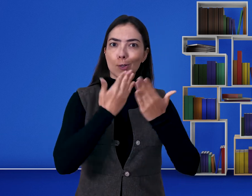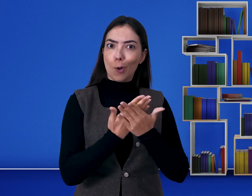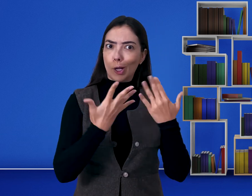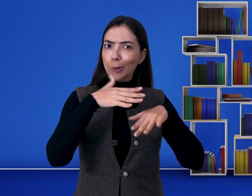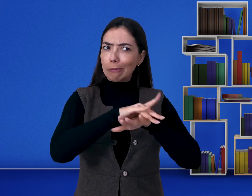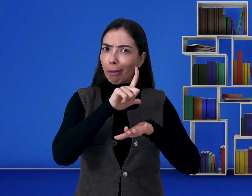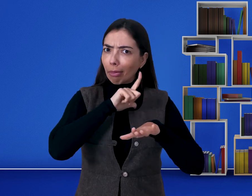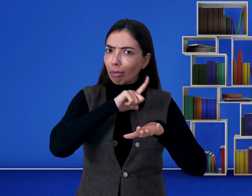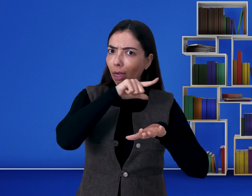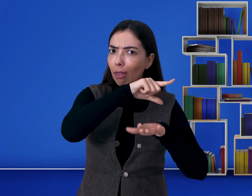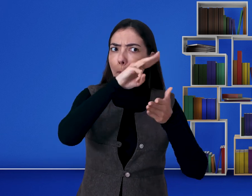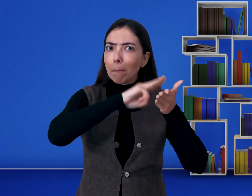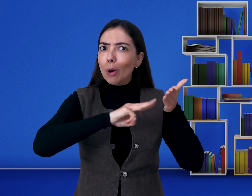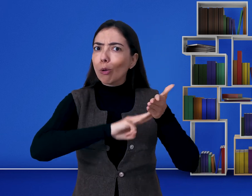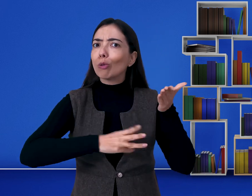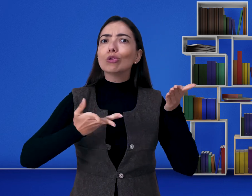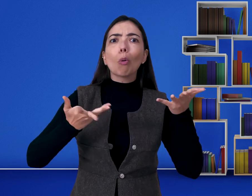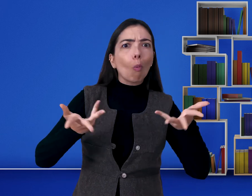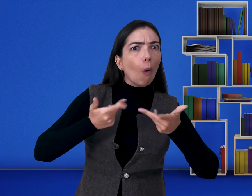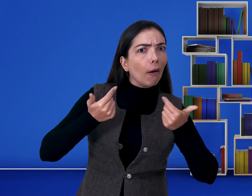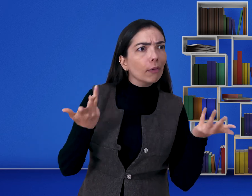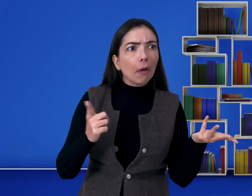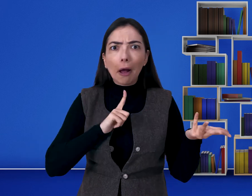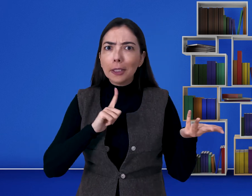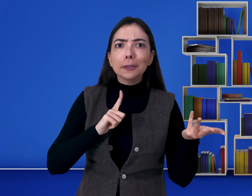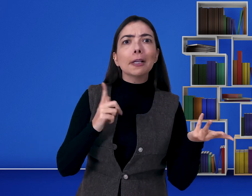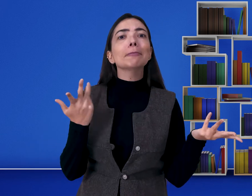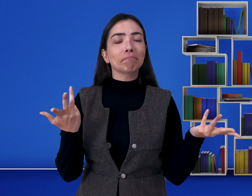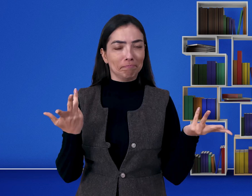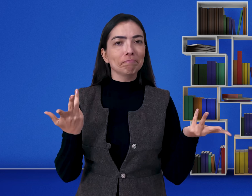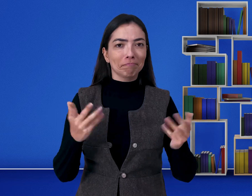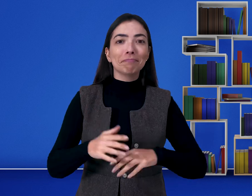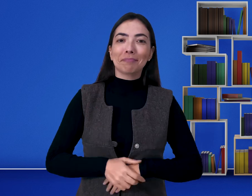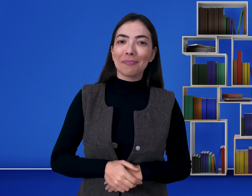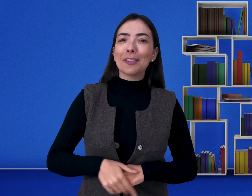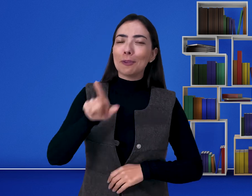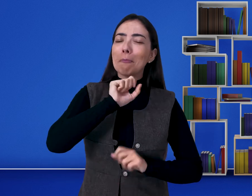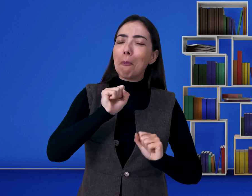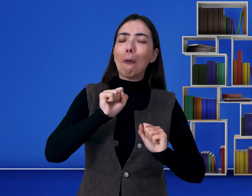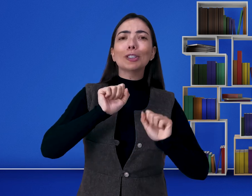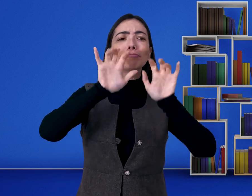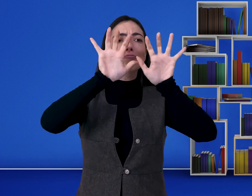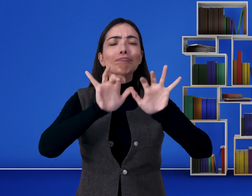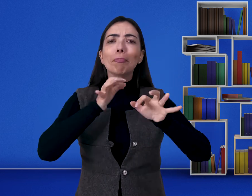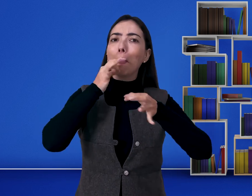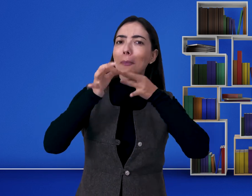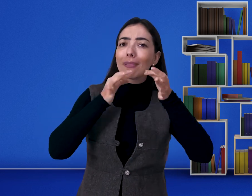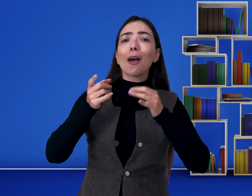desse tema. Acerca da metodologia, acerca do profissionalismo, se é realmente necessário. E também coloquem as suas